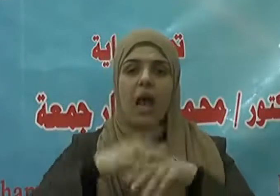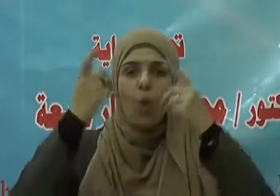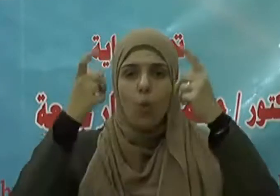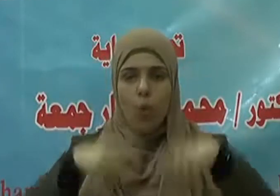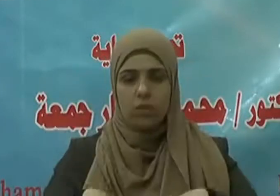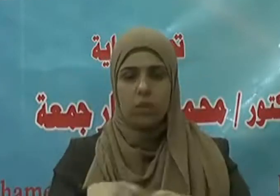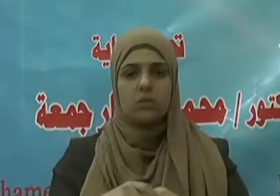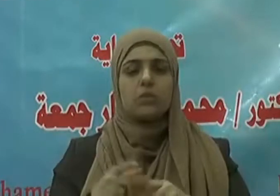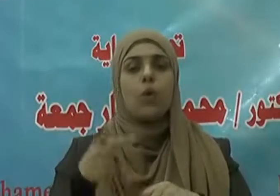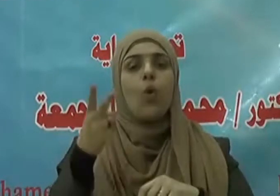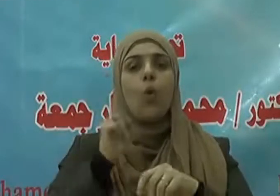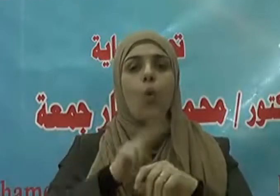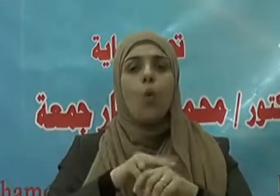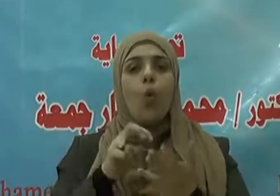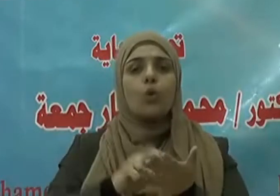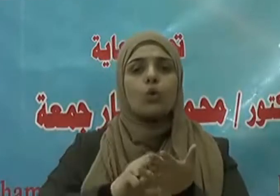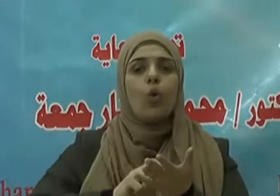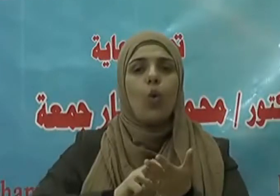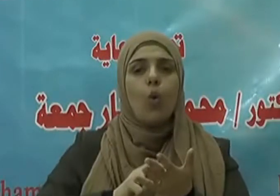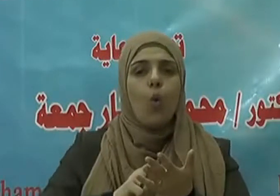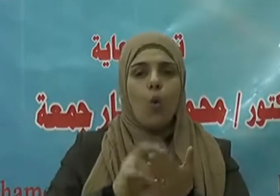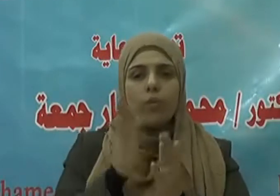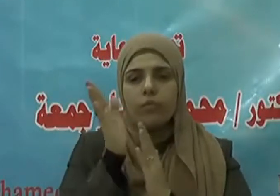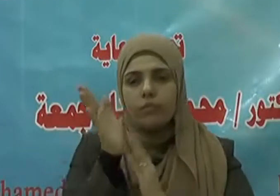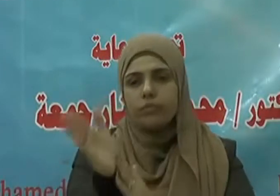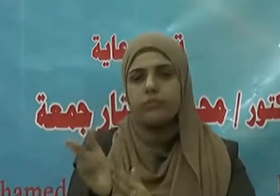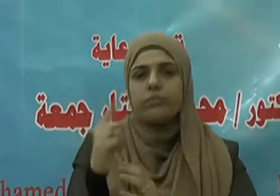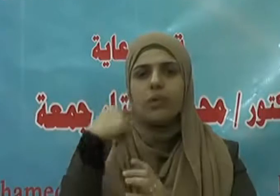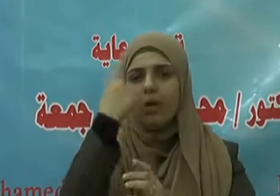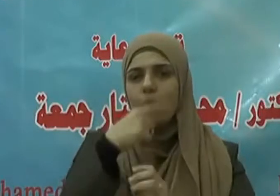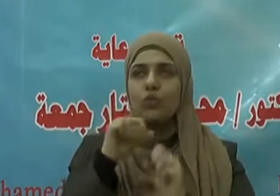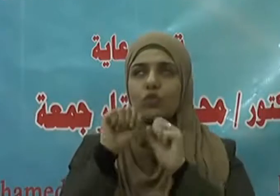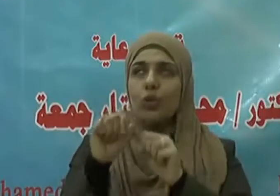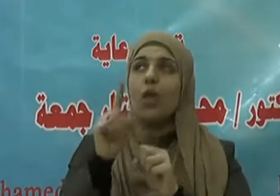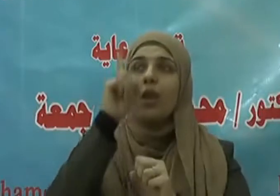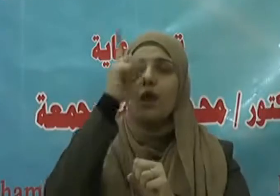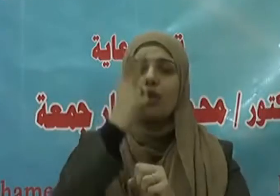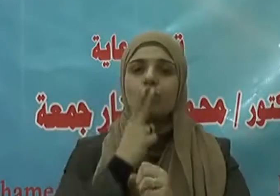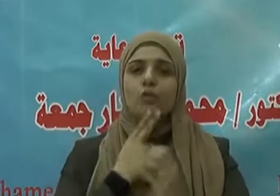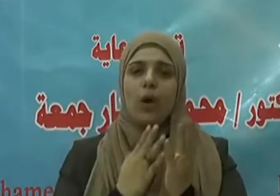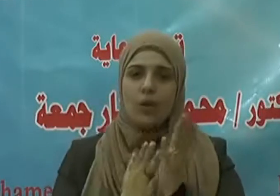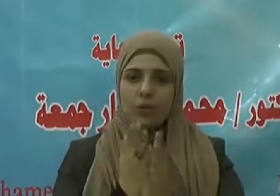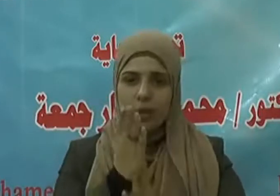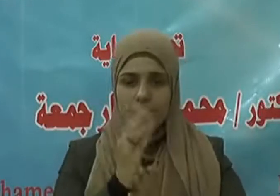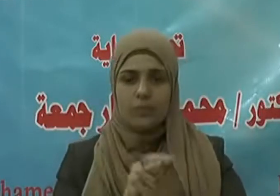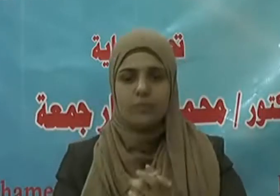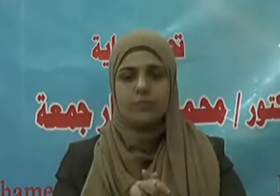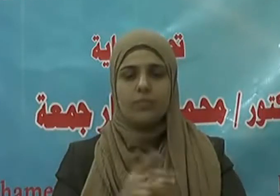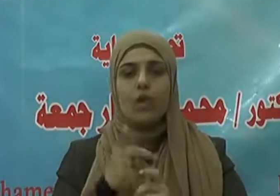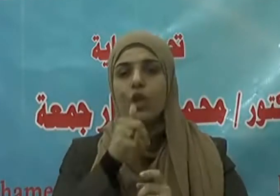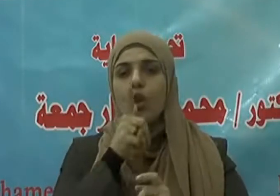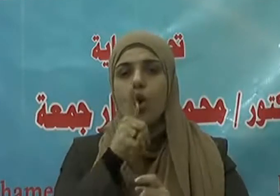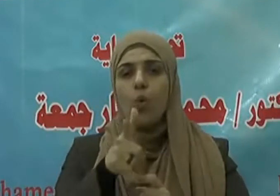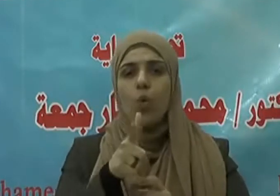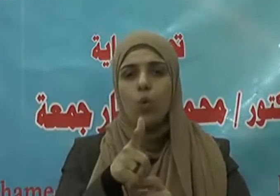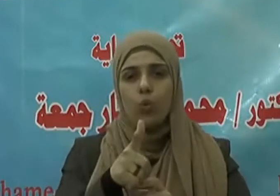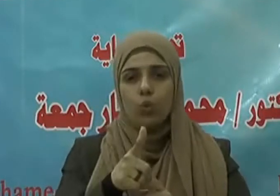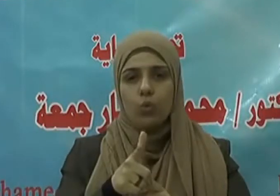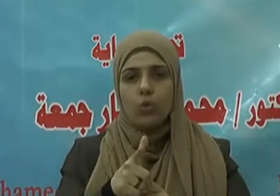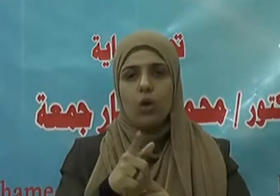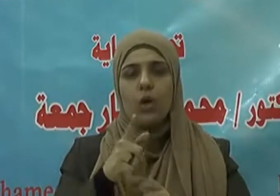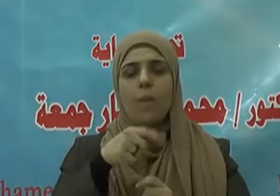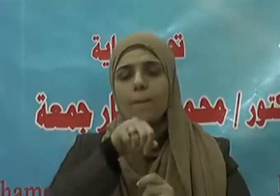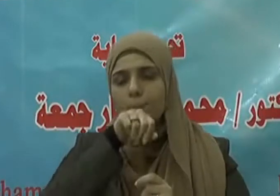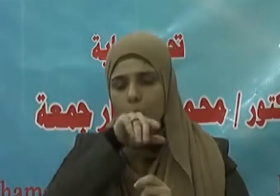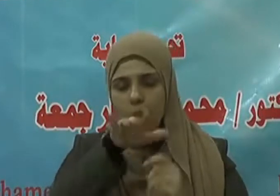ما بال المؤمنين يفتنون في قبورهم إلا الشهيد قال كفى ببارقة